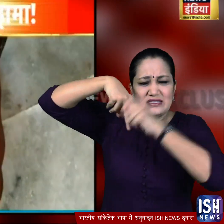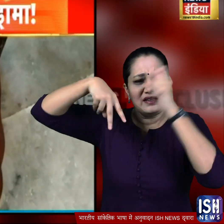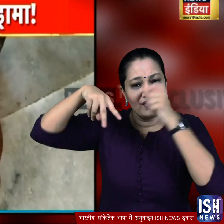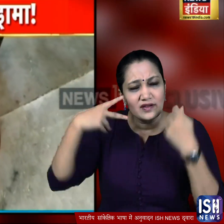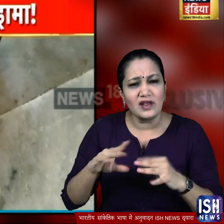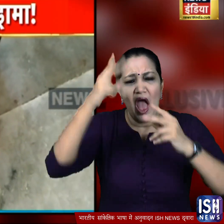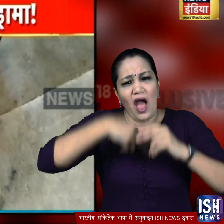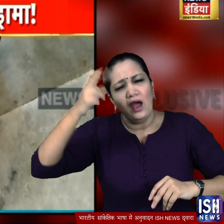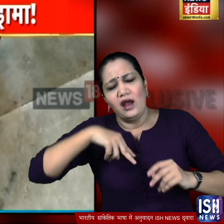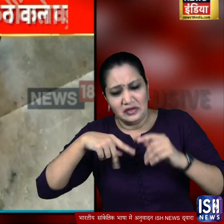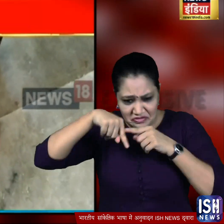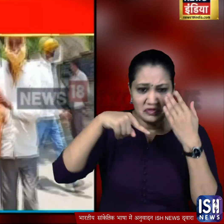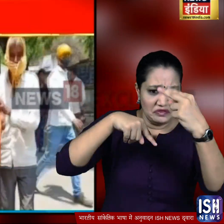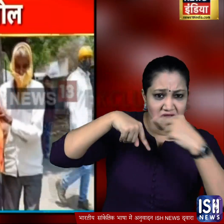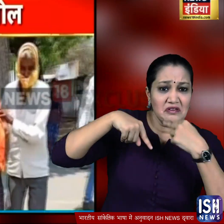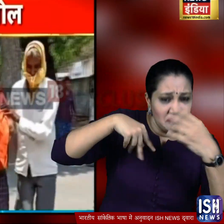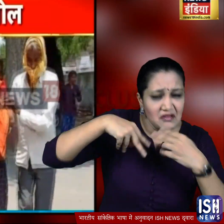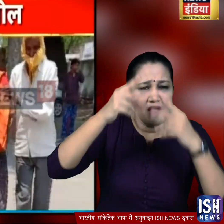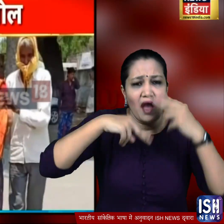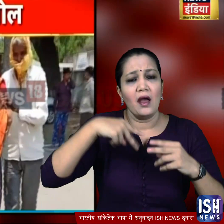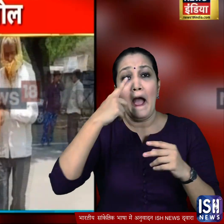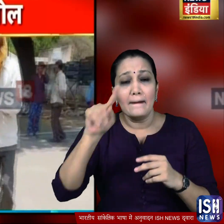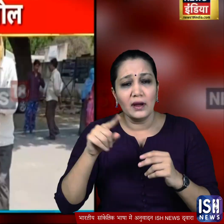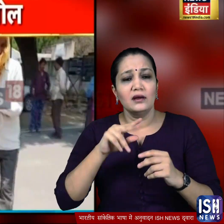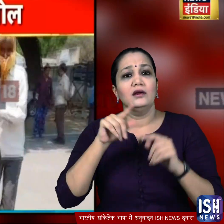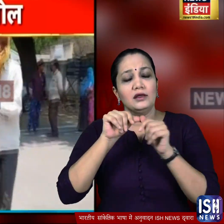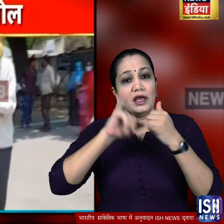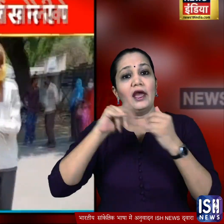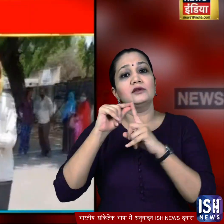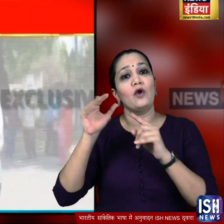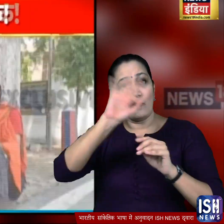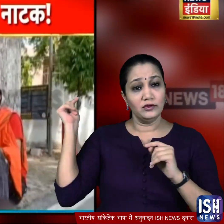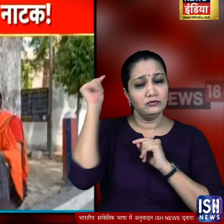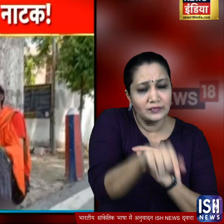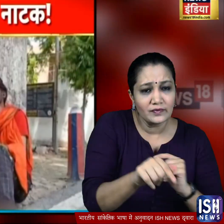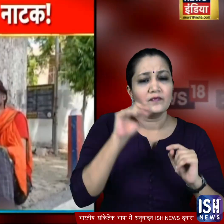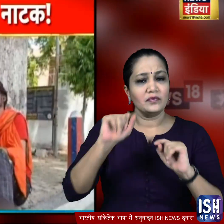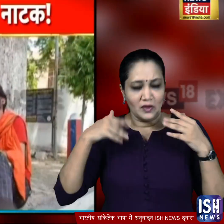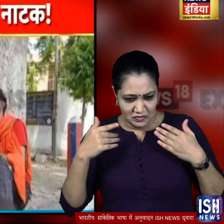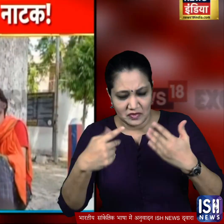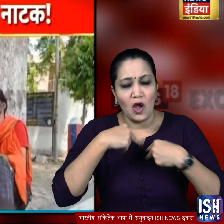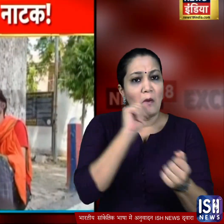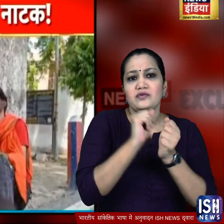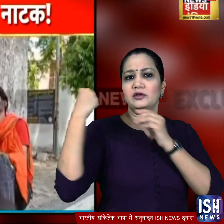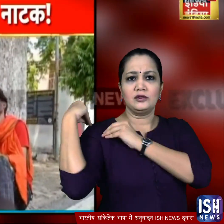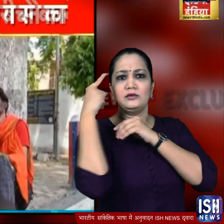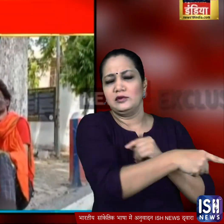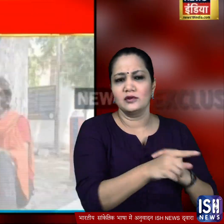अपने हाथ और पैर में लगी कीले दिखाई यही नहीं उसकी मातों से लेकर एसपी के दफ्तर पहुँच गई जहां उसने अपनी इस हालत के लिए पुलिस को जिम्मेदा ठहराया